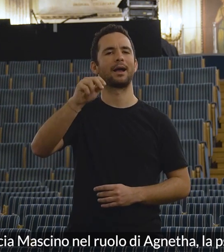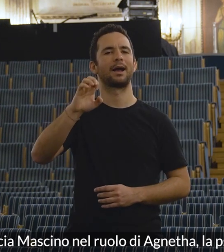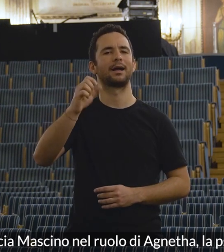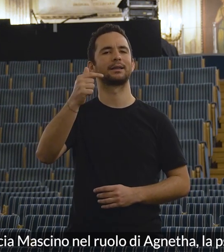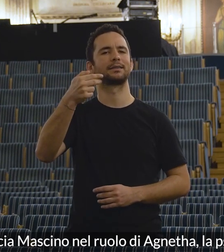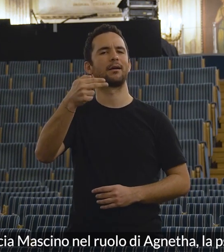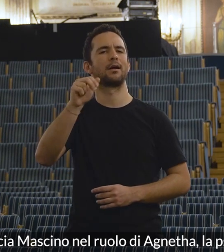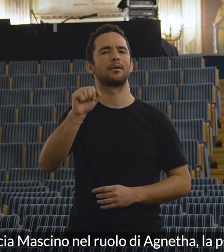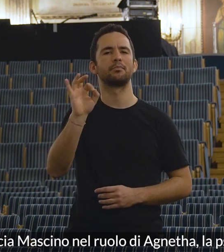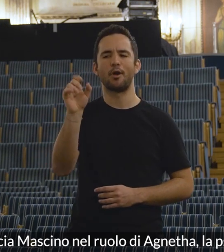psichiatra.